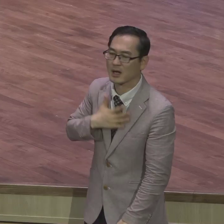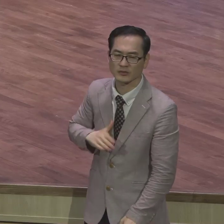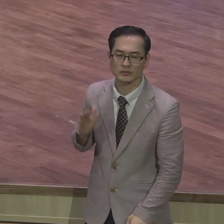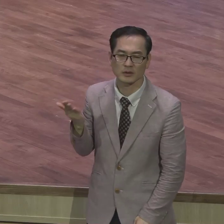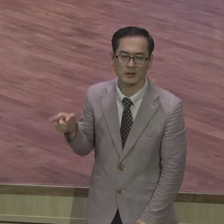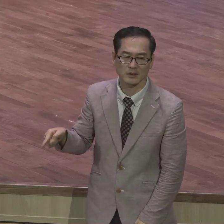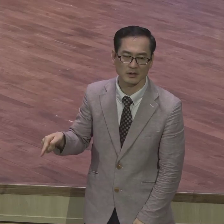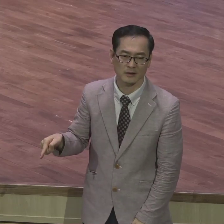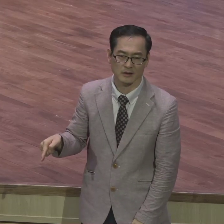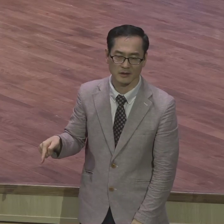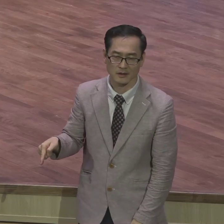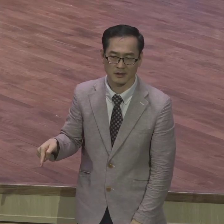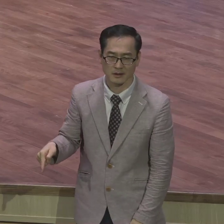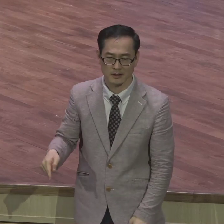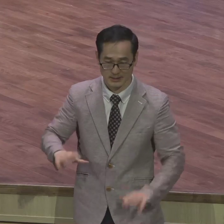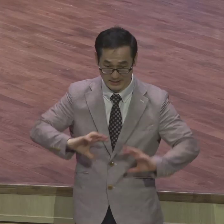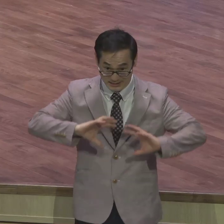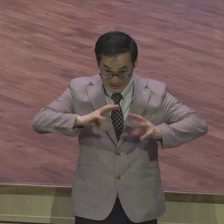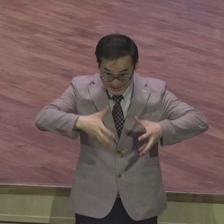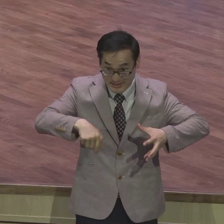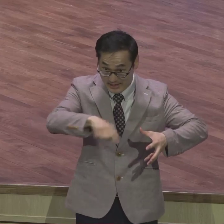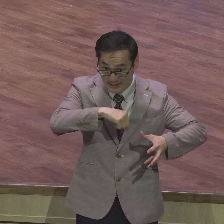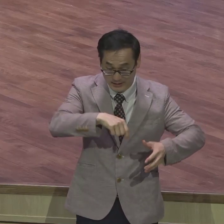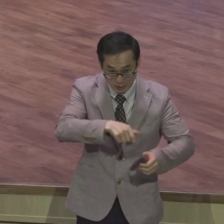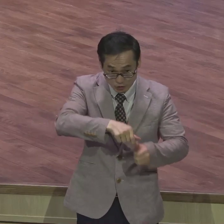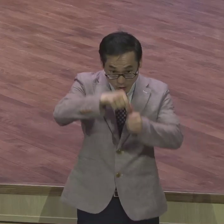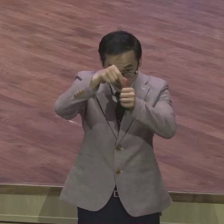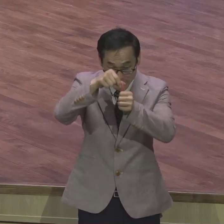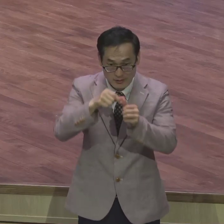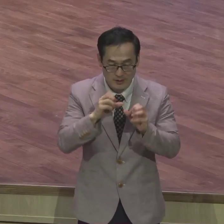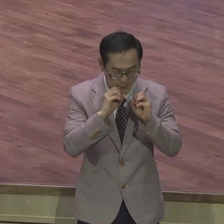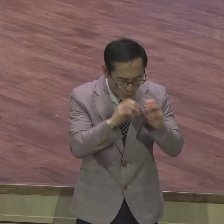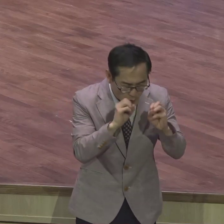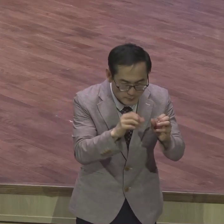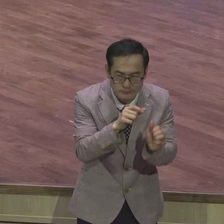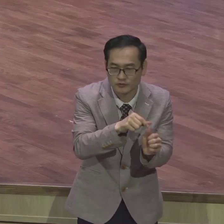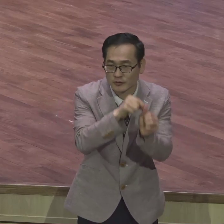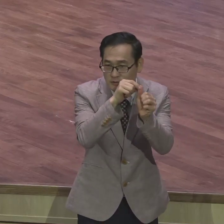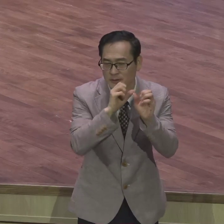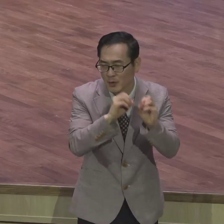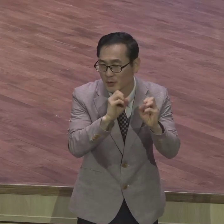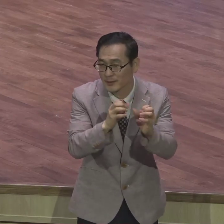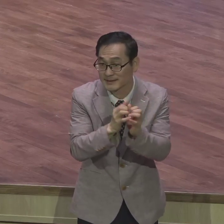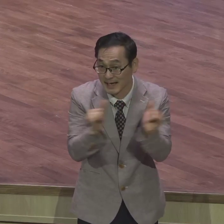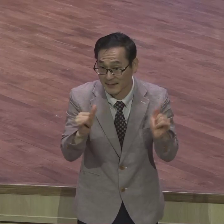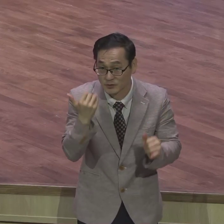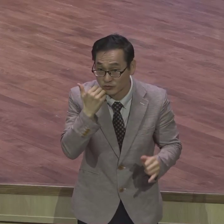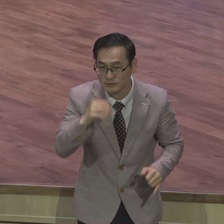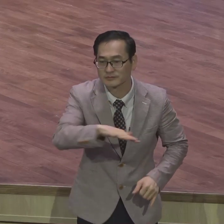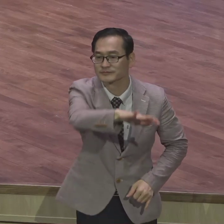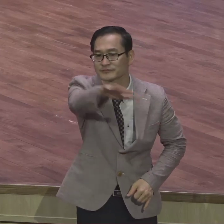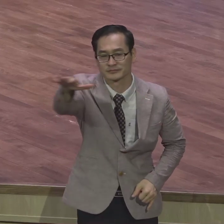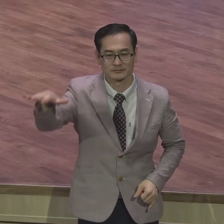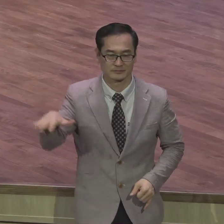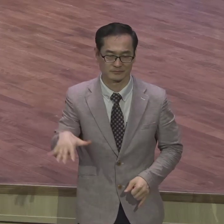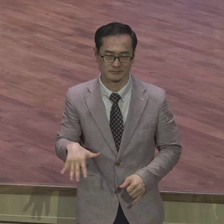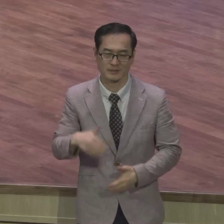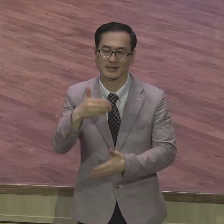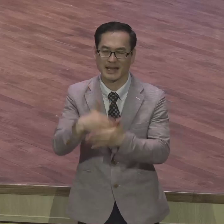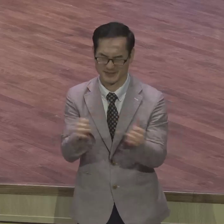지구촌에 지구 살릴 이 75인구에게 복음 증거할 유일한 남원자다 정체성을 확실하게